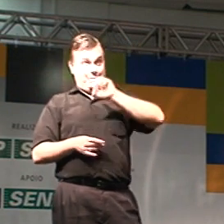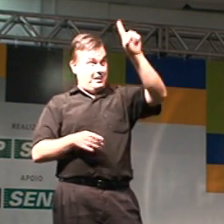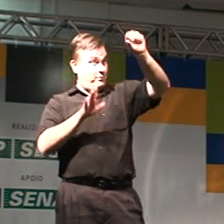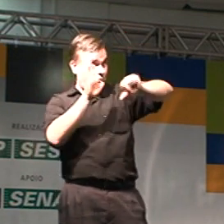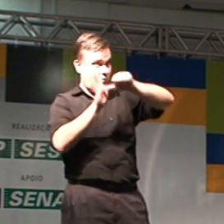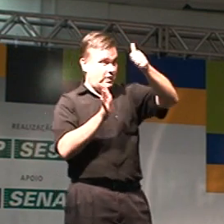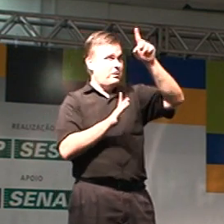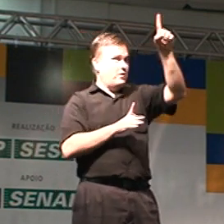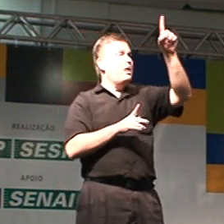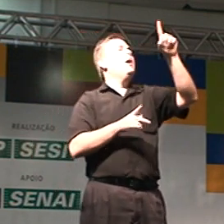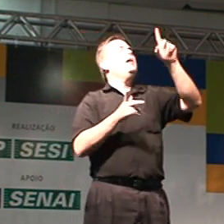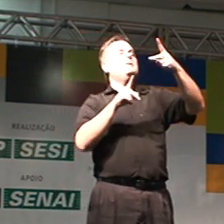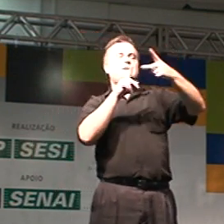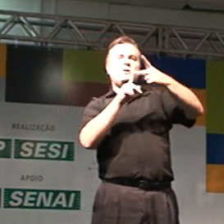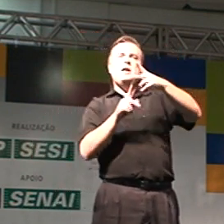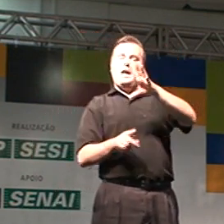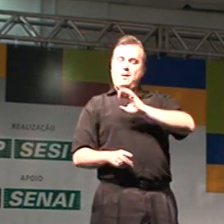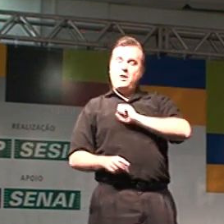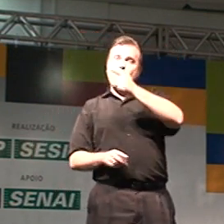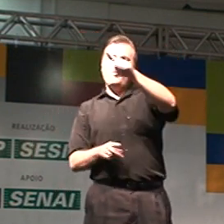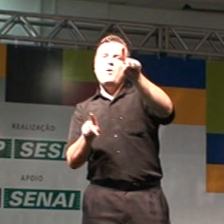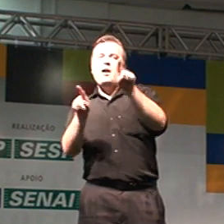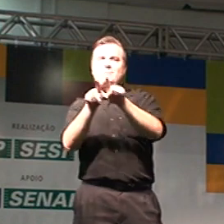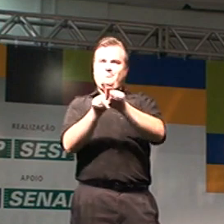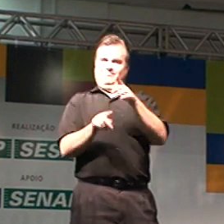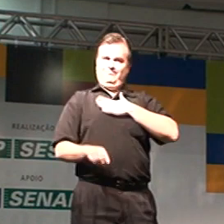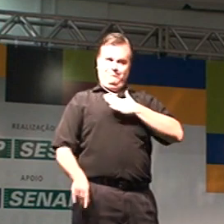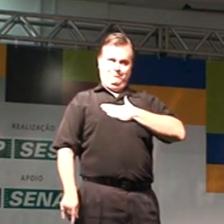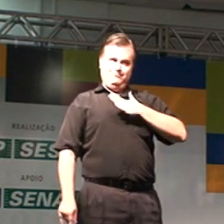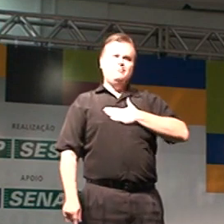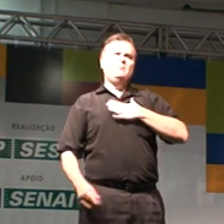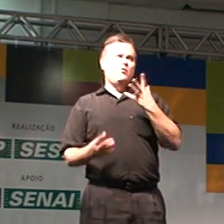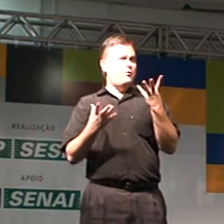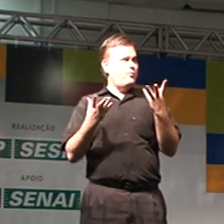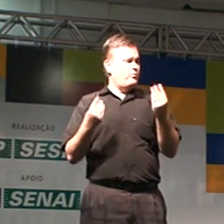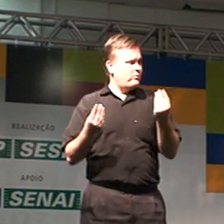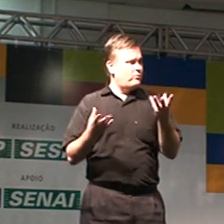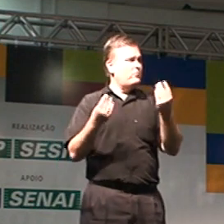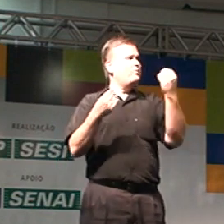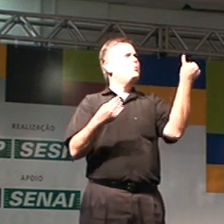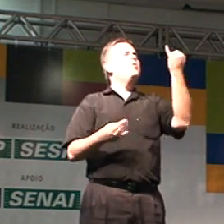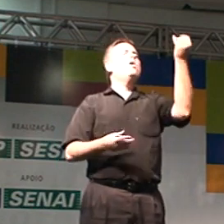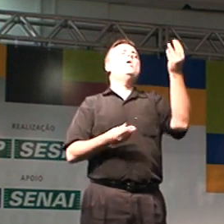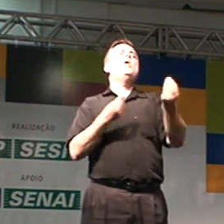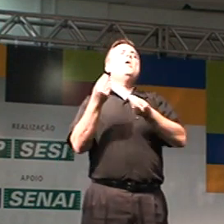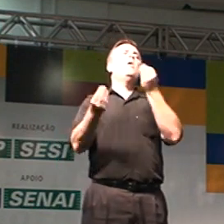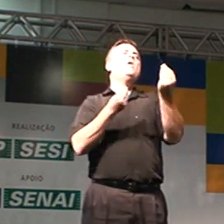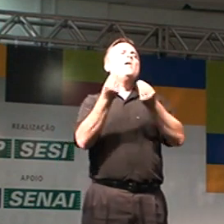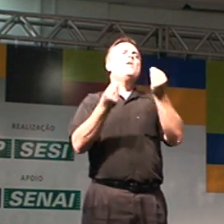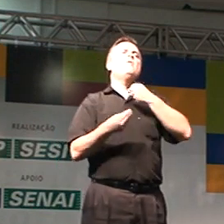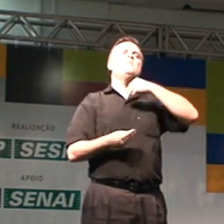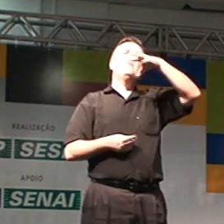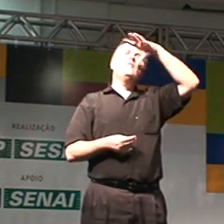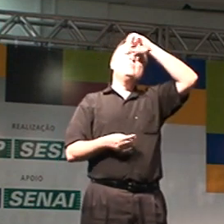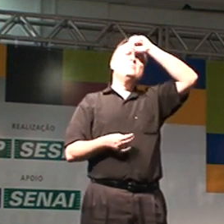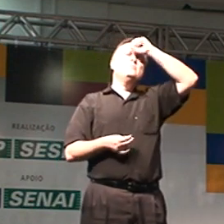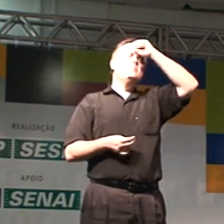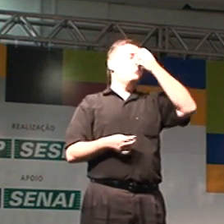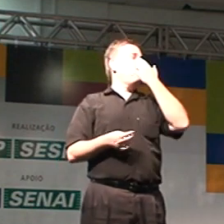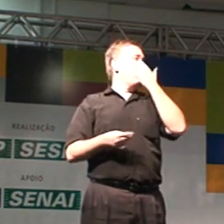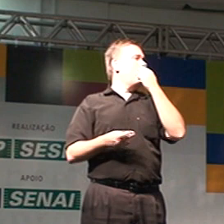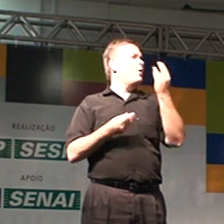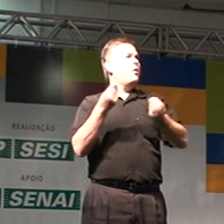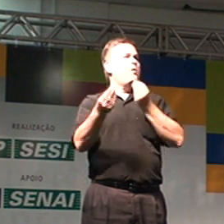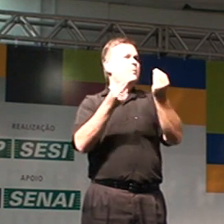como ativismo. Então, isso para mim foi muito importante. E como que eu vou aprender, como que eu